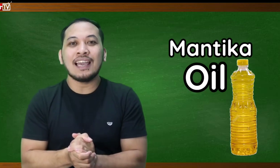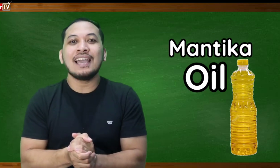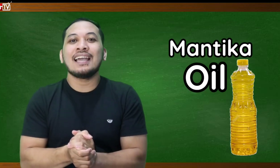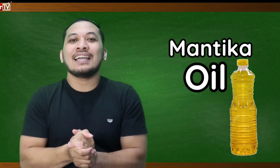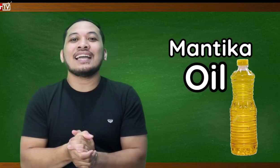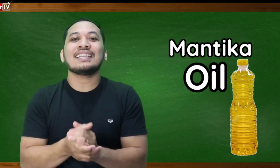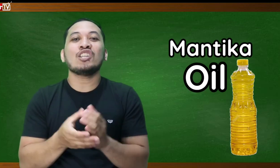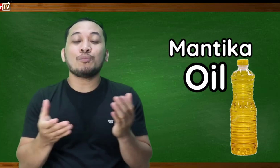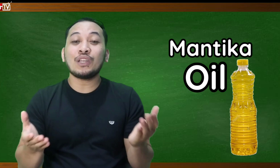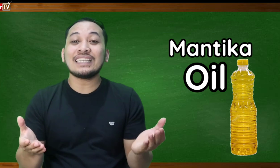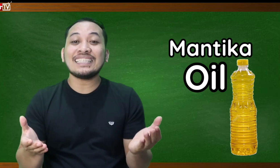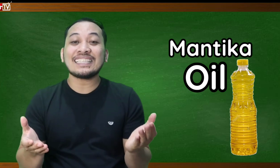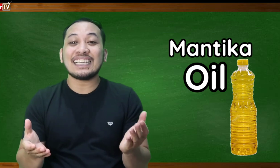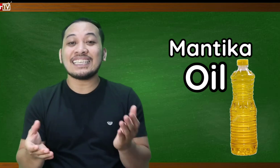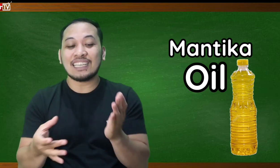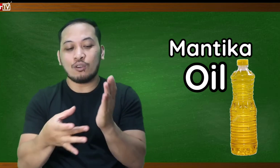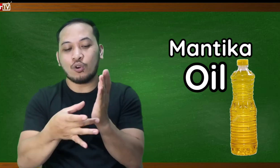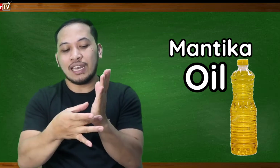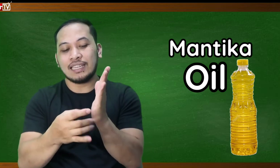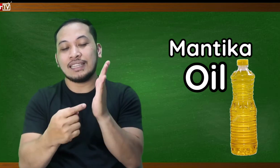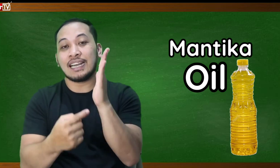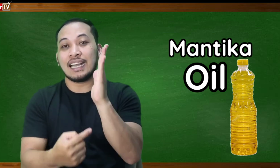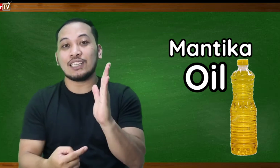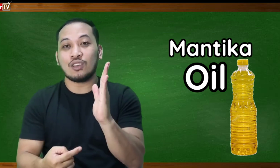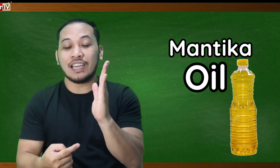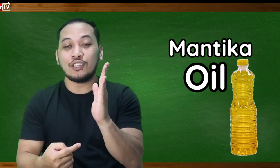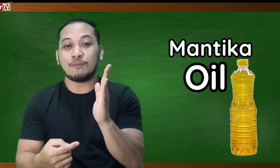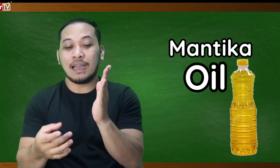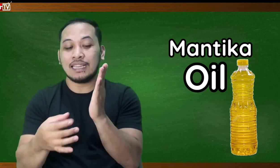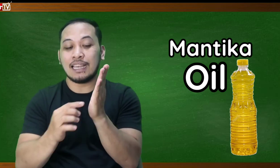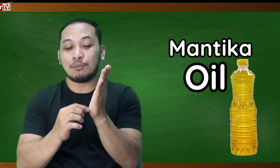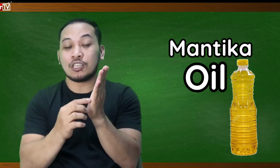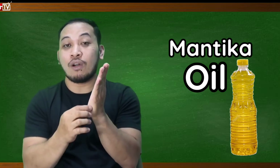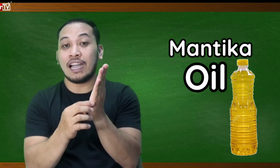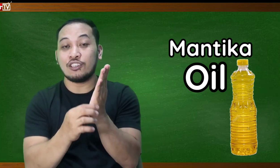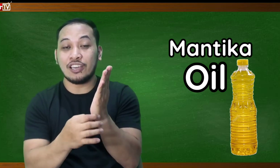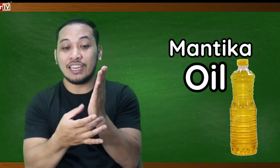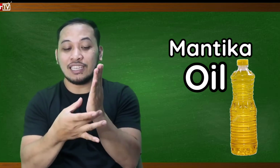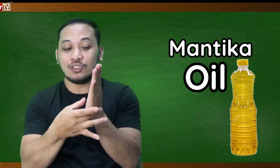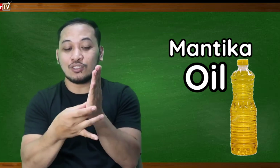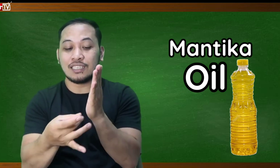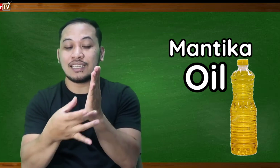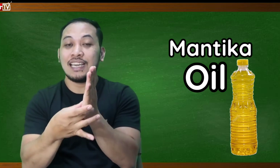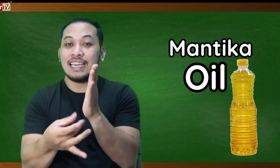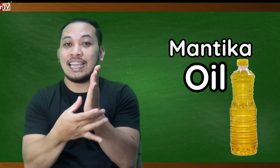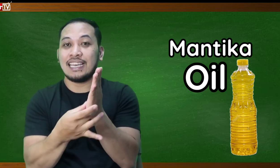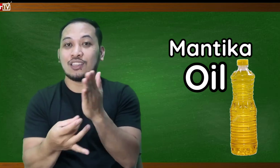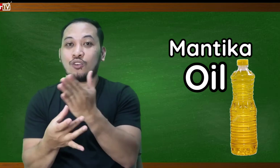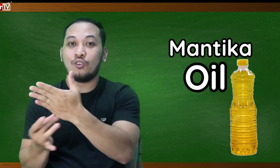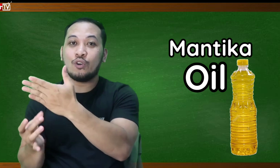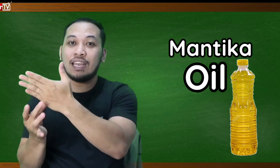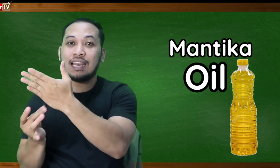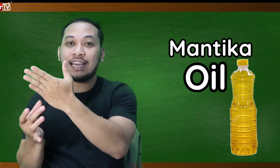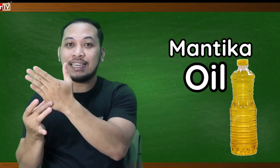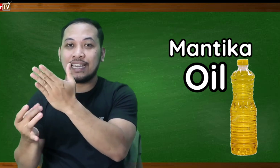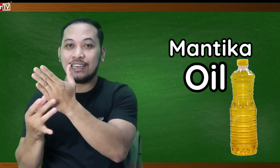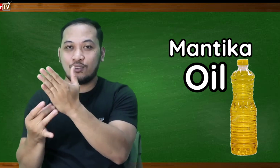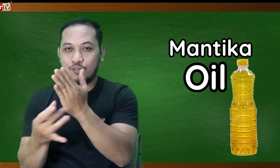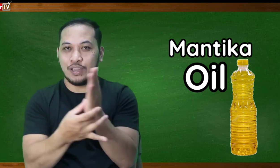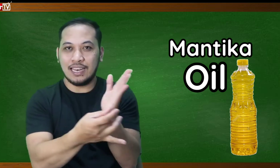Ayan ganito po natin isisenyas ang oil nakaganito lang inyong palat tapos hawakan nyo lang yan dito tapos ganito oil ayan oil